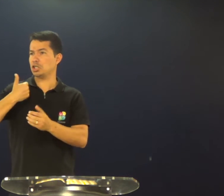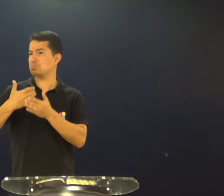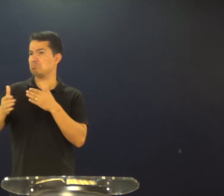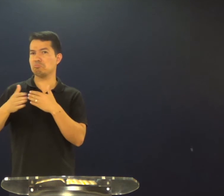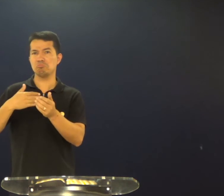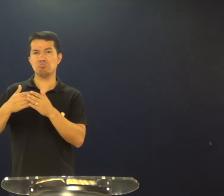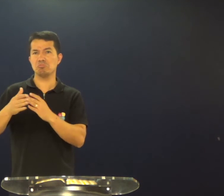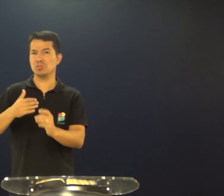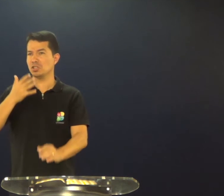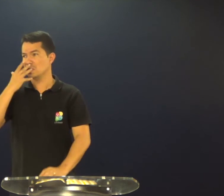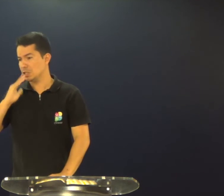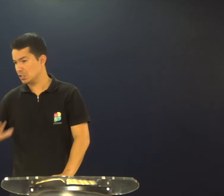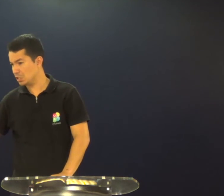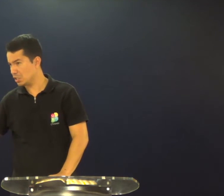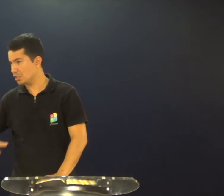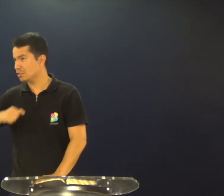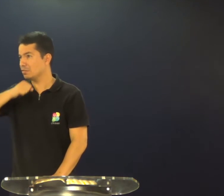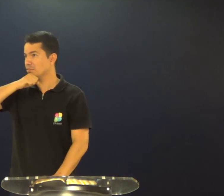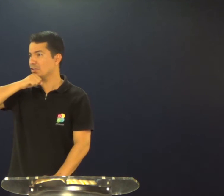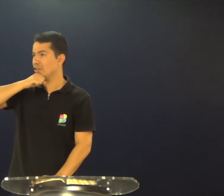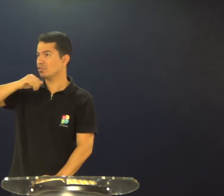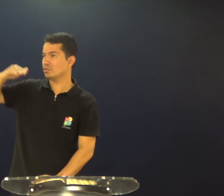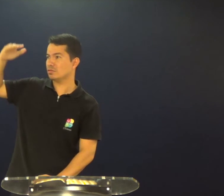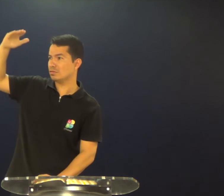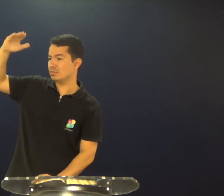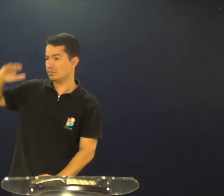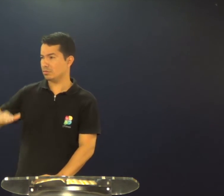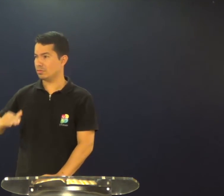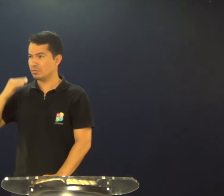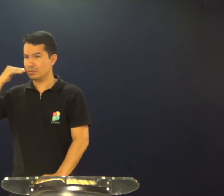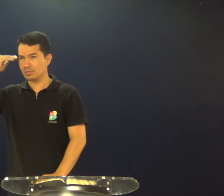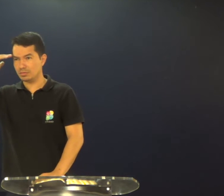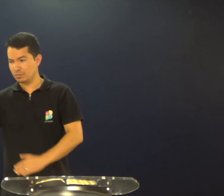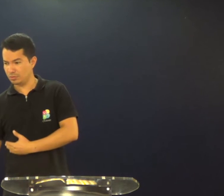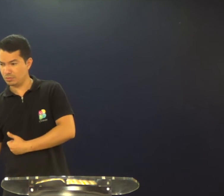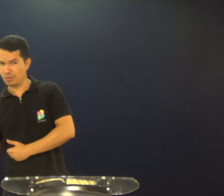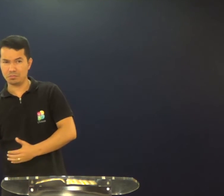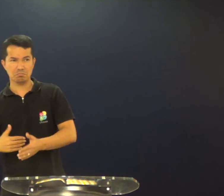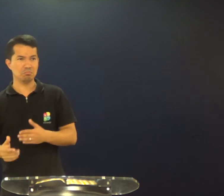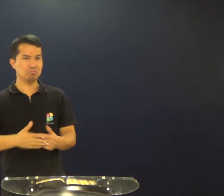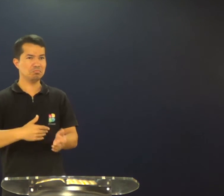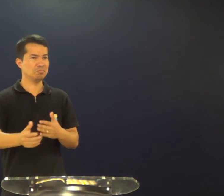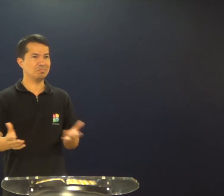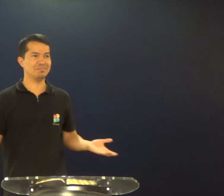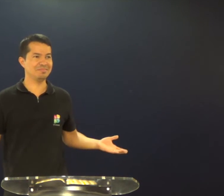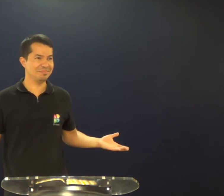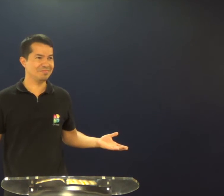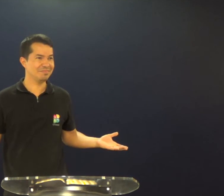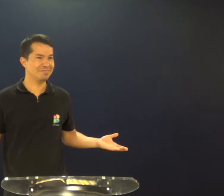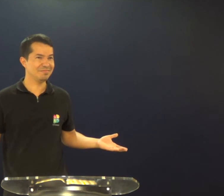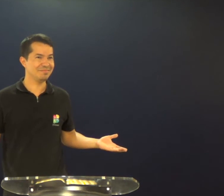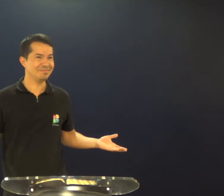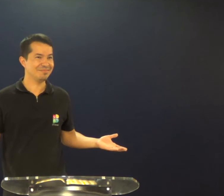Jesus escolhe, não classificou a idade, ele não escolheu uma idade específica,